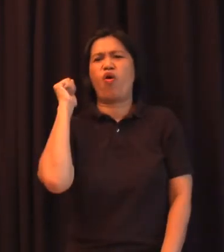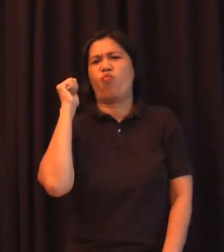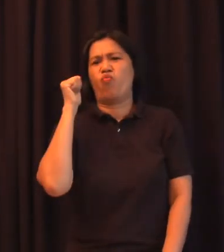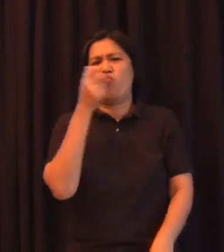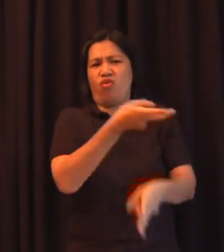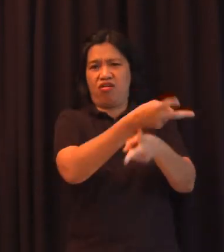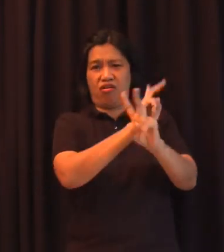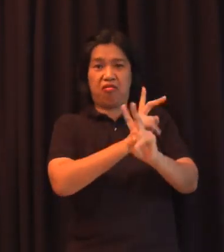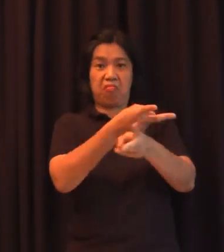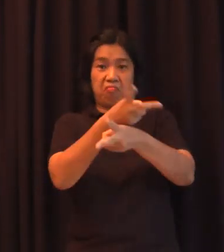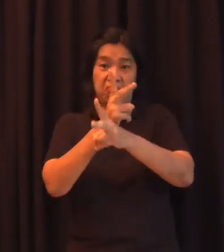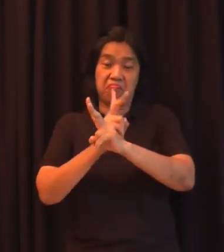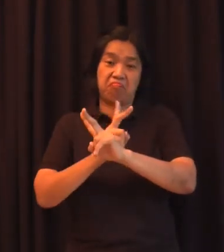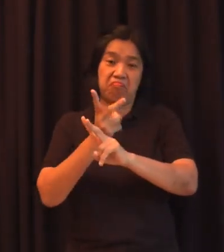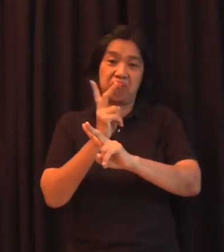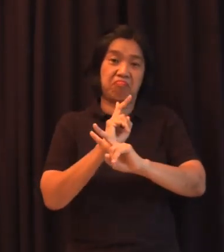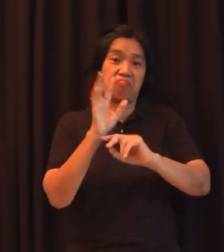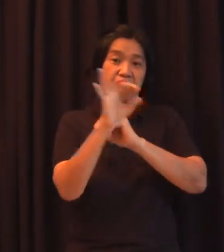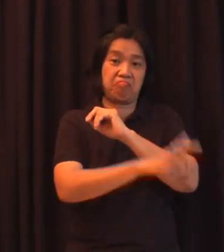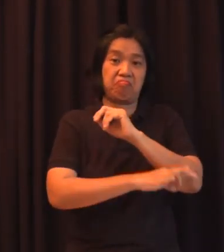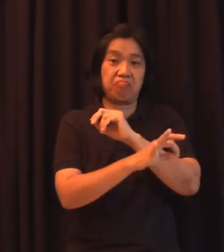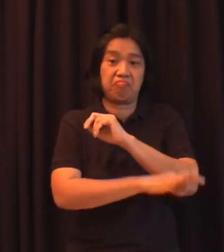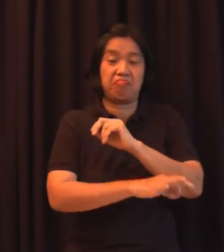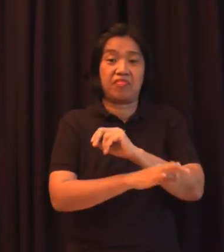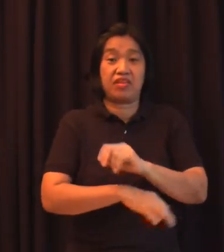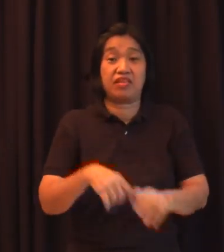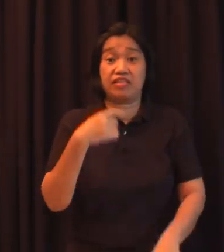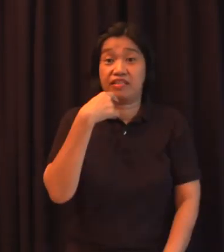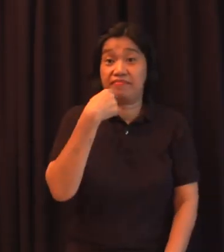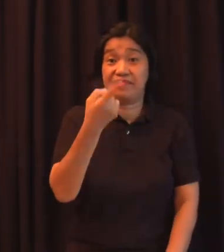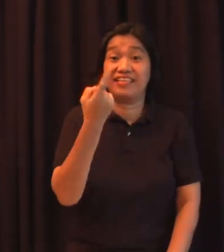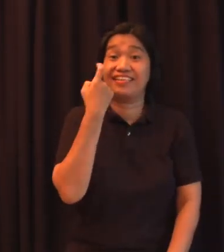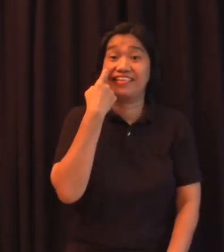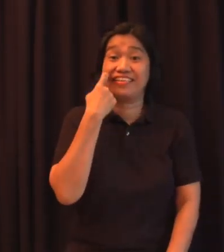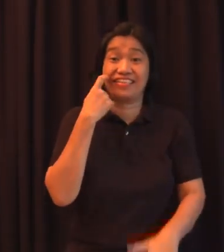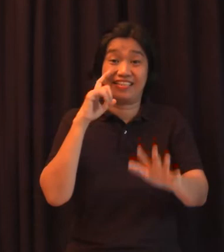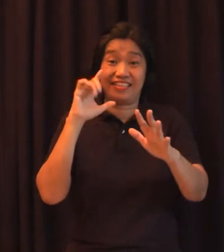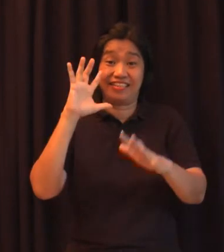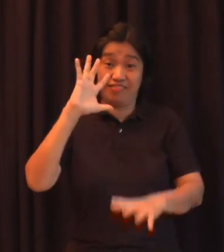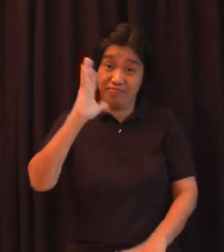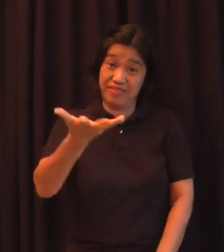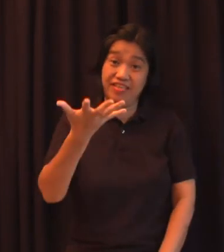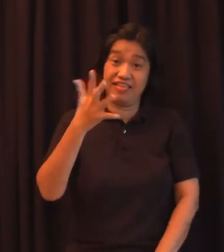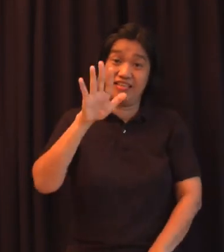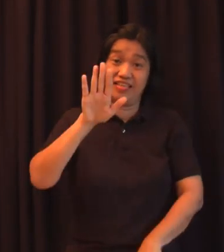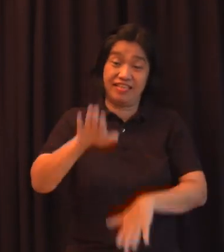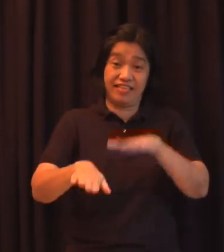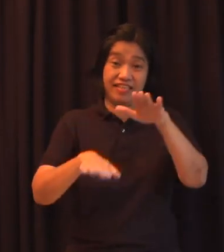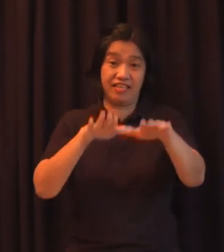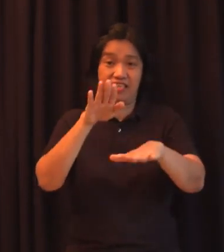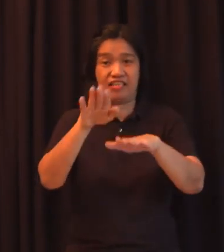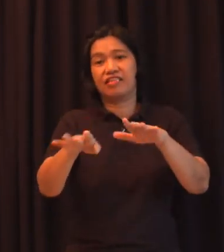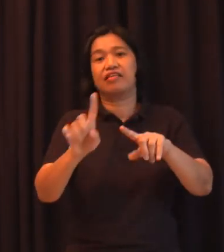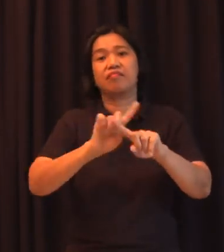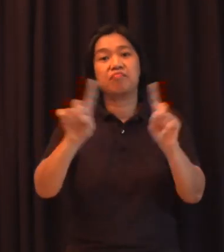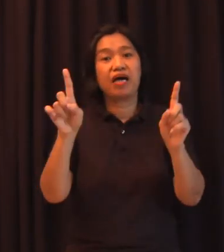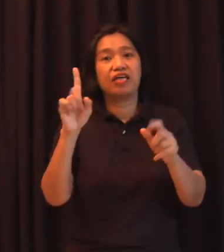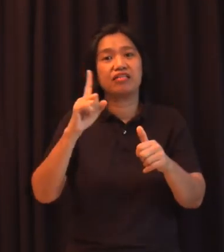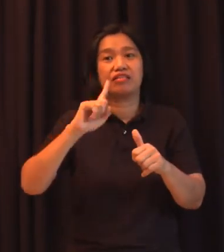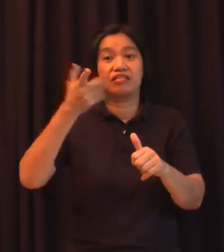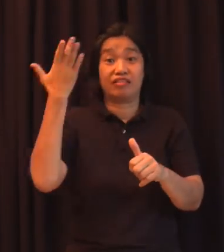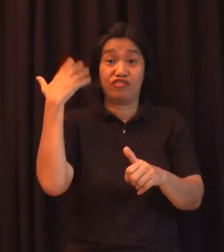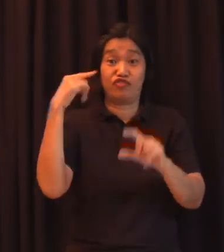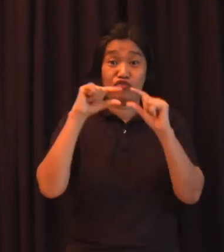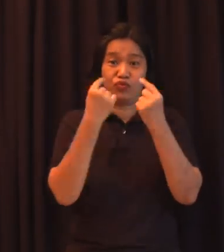bumuo nagkoy sabi ko kanina panglimang hakbang lang siya pero naging pangunay hakbang nila yan bumuo sila ng mga